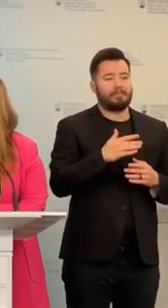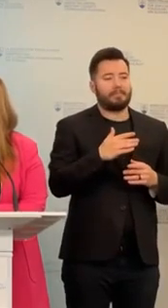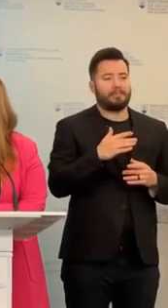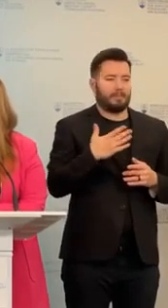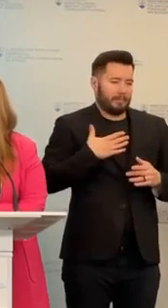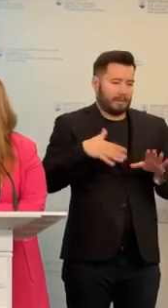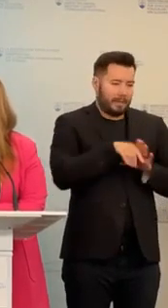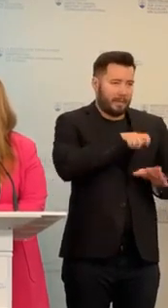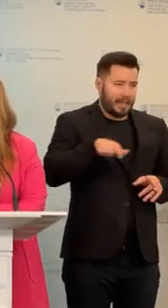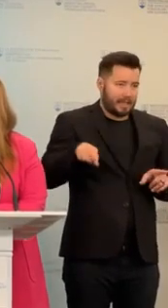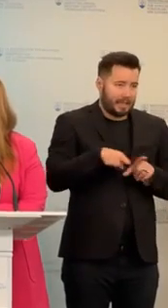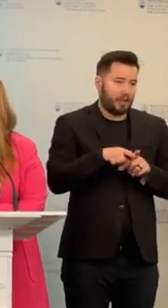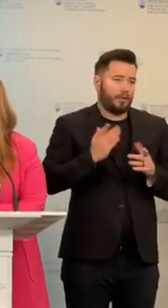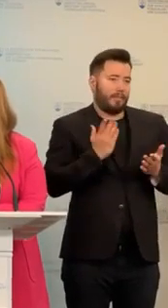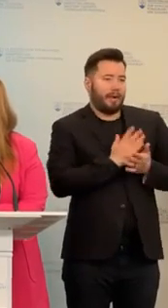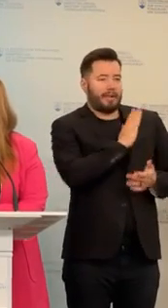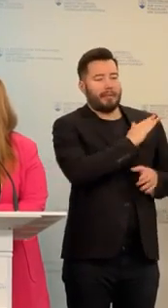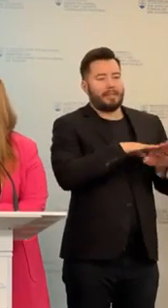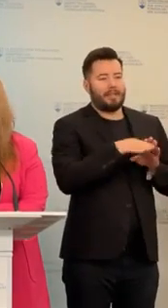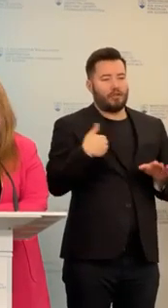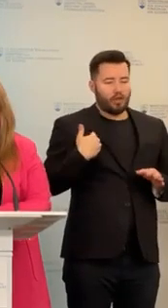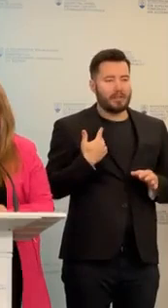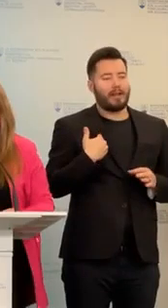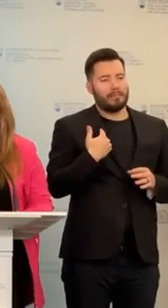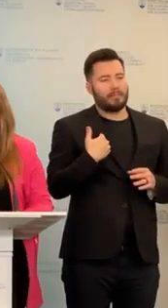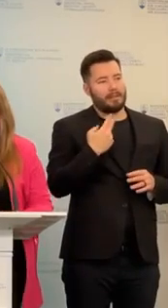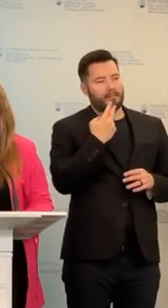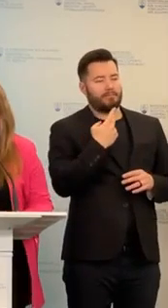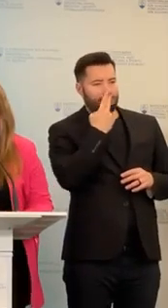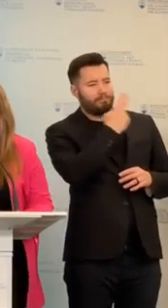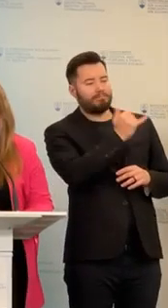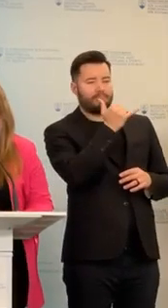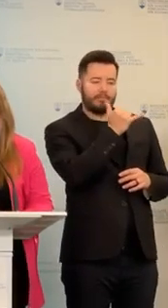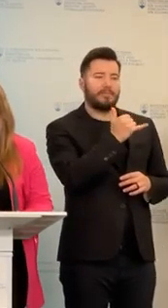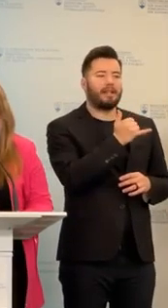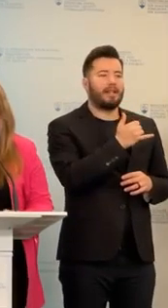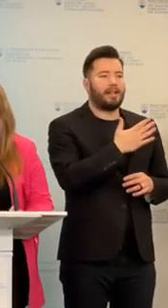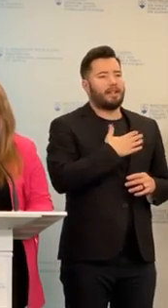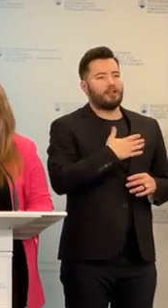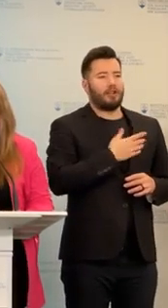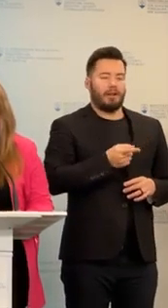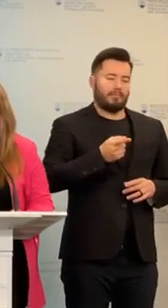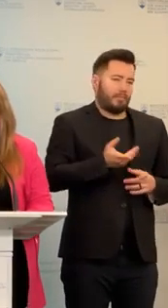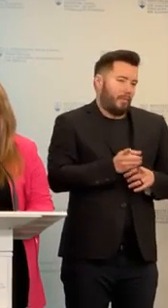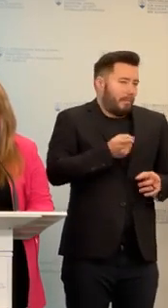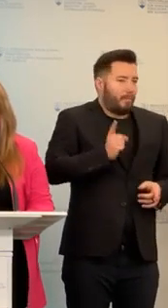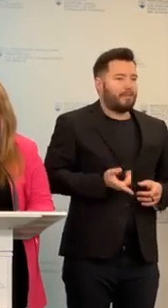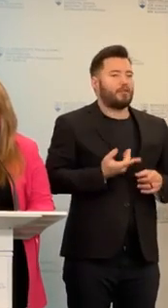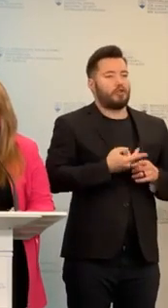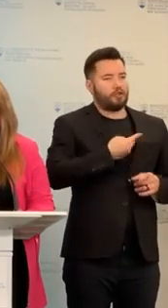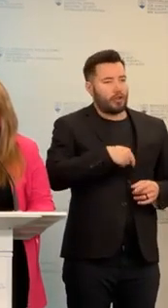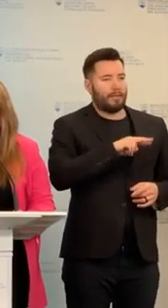poradienstva a prevencie v rezorte školstve, vnímame ako našu povinnosť a predovšetkým zodpovednosť